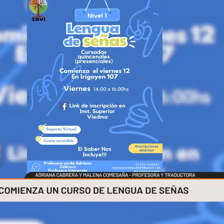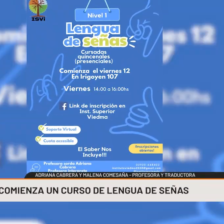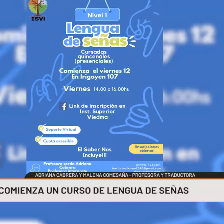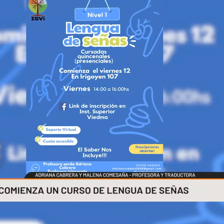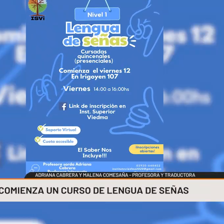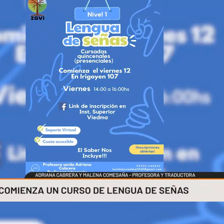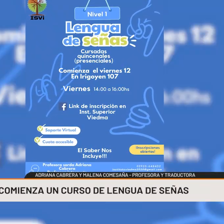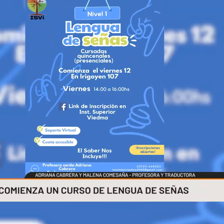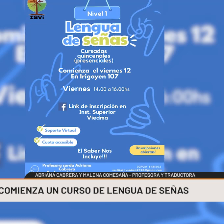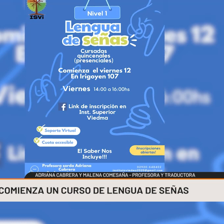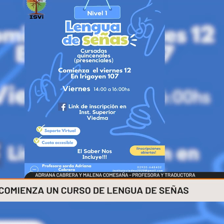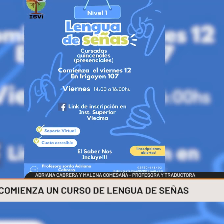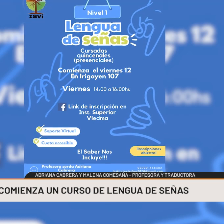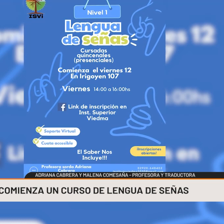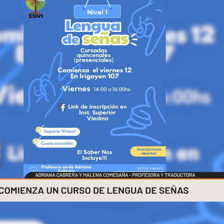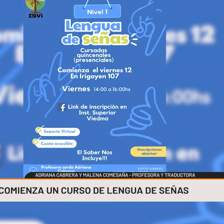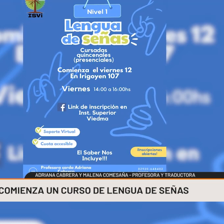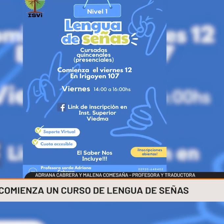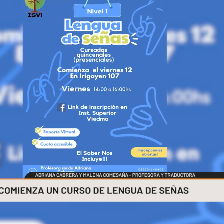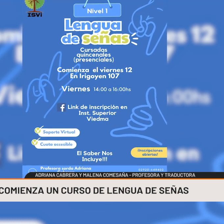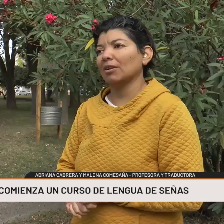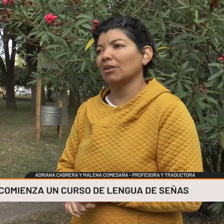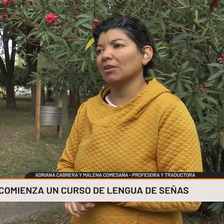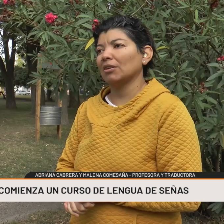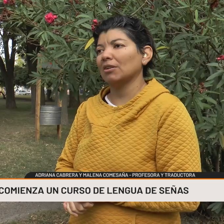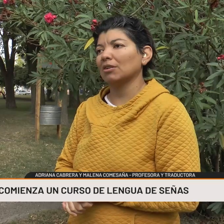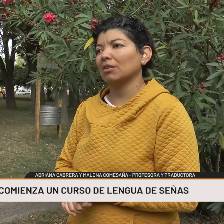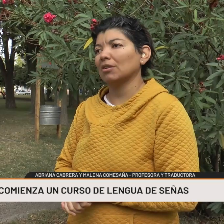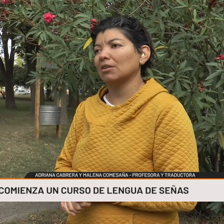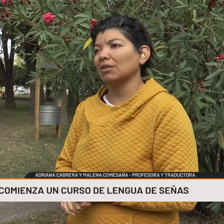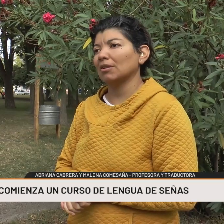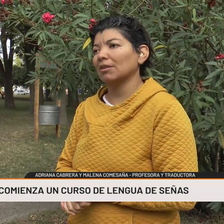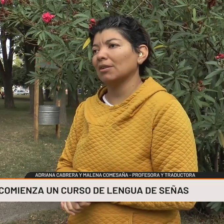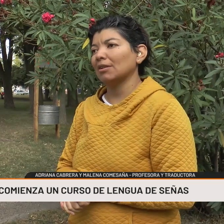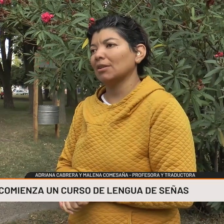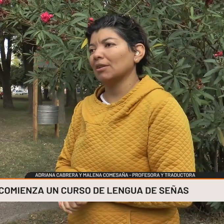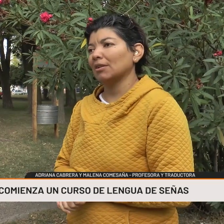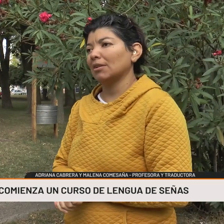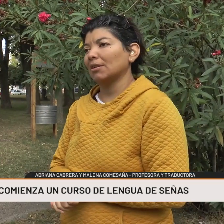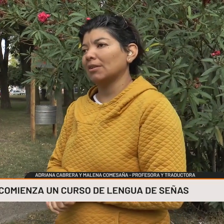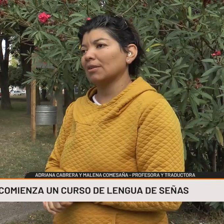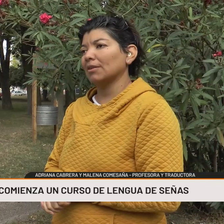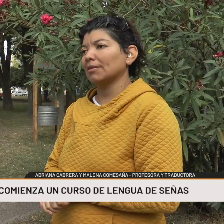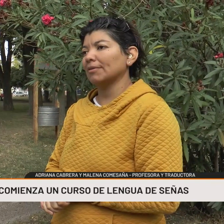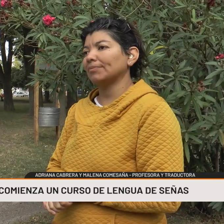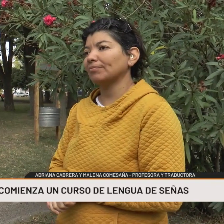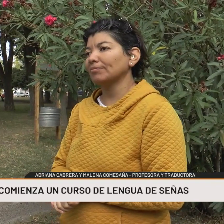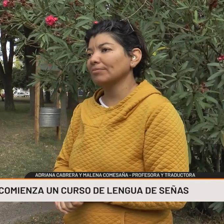comienza este viernes 12, todos y todas invitados. Ah, no te pregunté el tema de la edad, ¿a partir de qué edad se puede